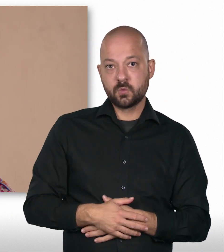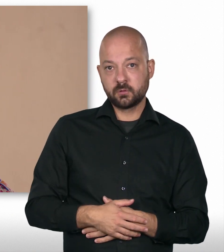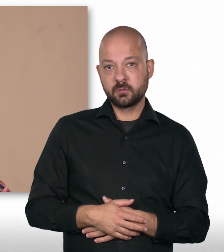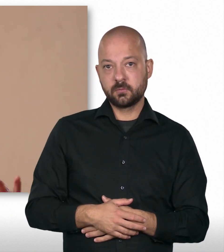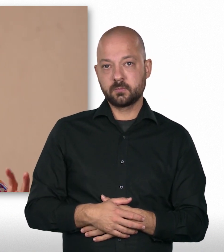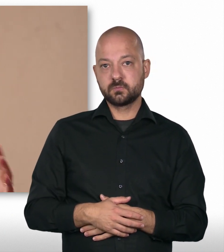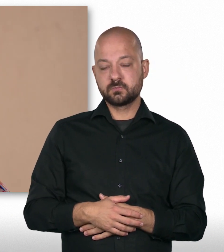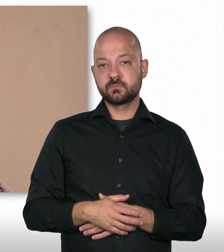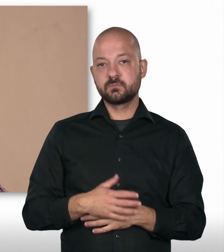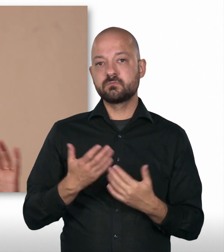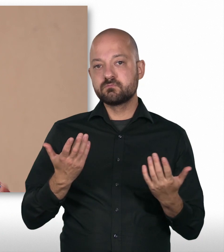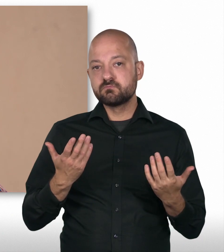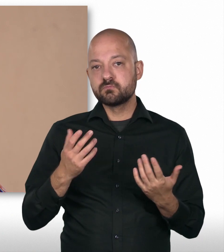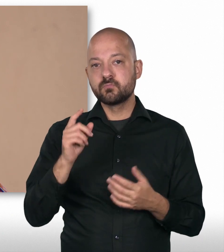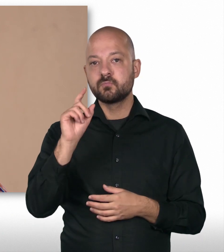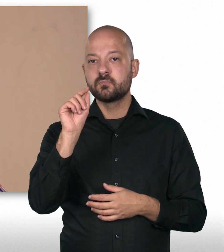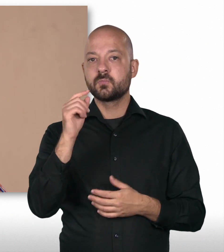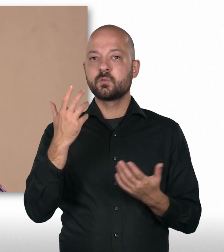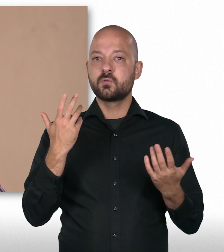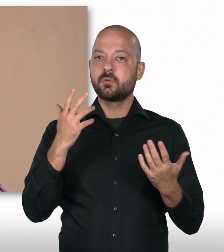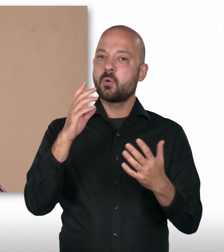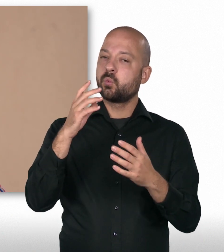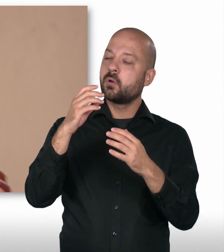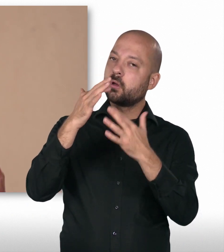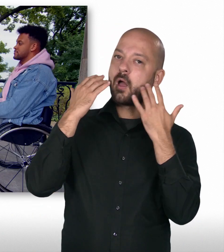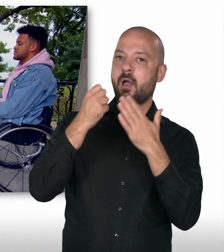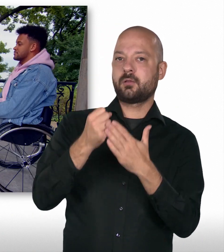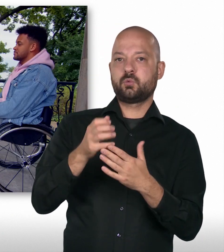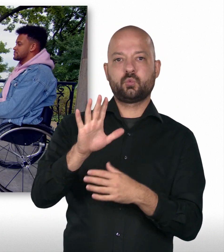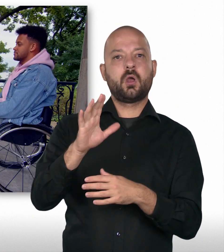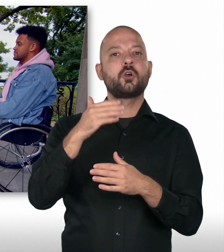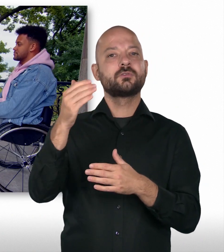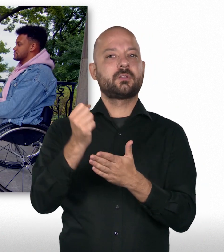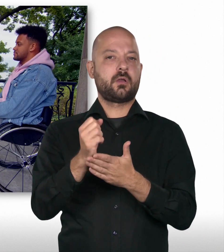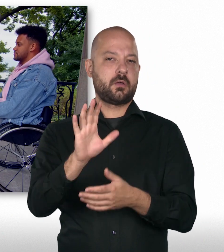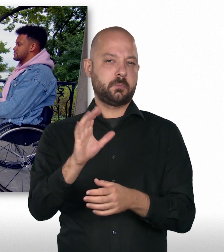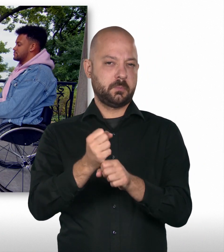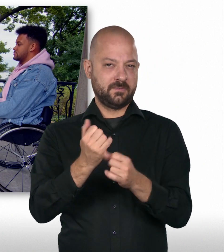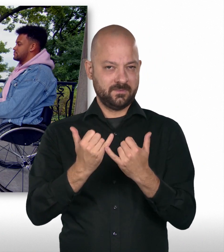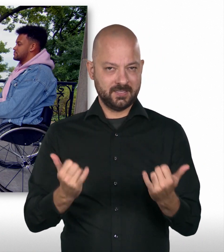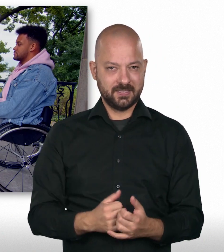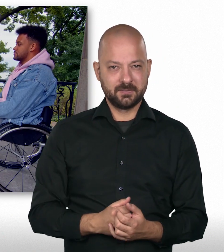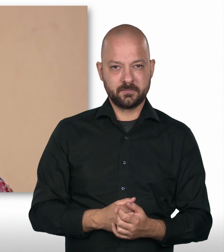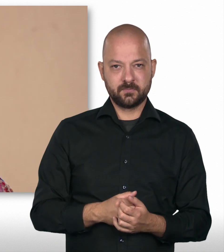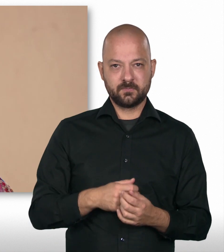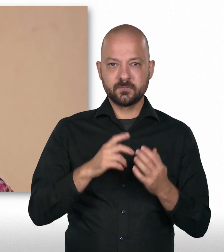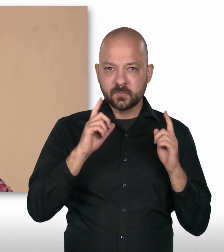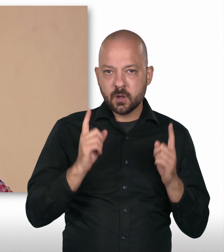das sofort umsetzen kann und sofort auch einen Eindruck davon kriegt, wie das Auswärtige Amt arbeitet. Ich glaube tatsächlich das